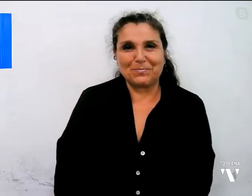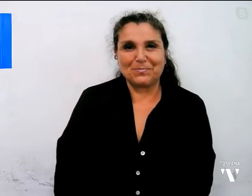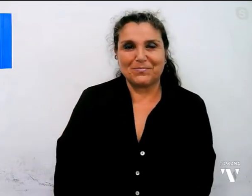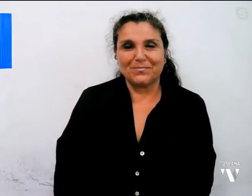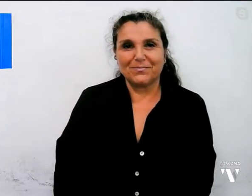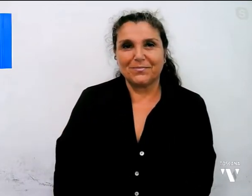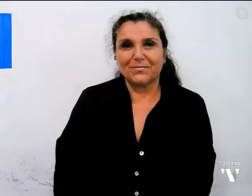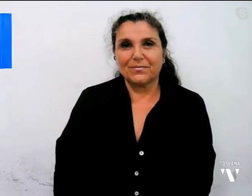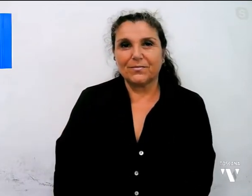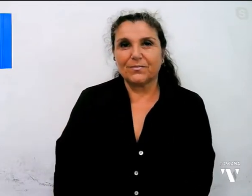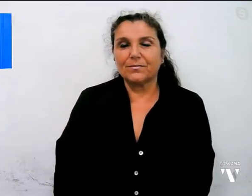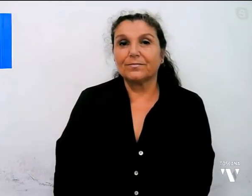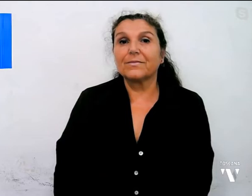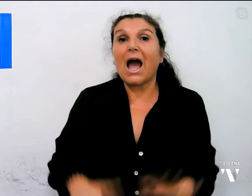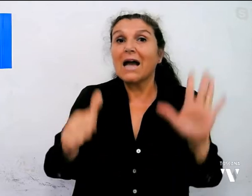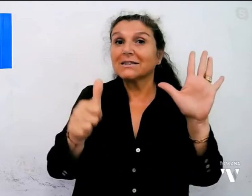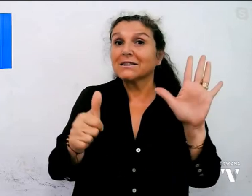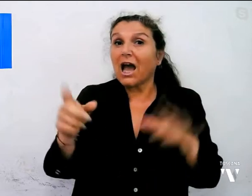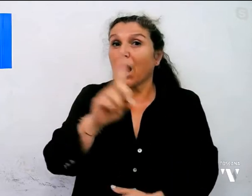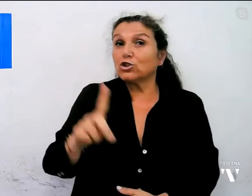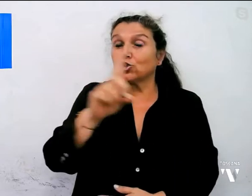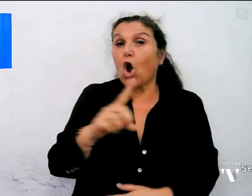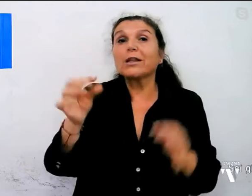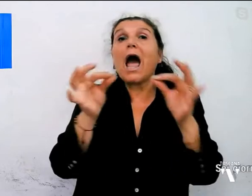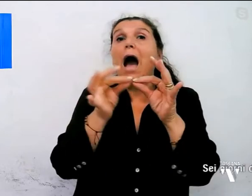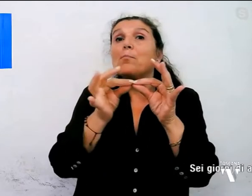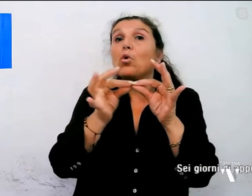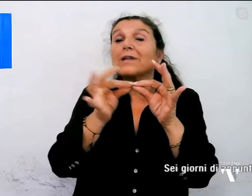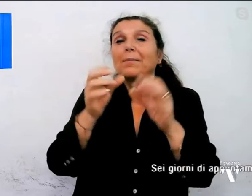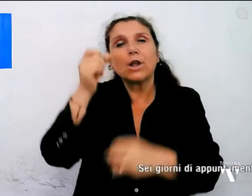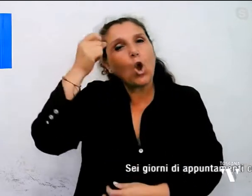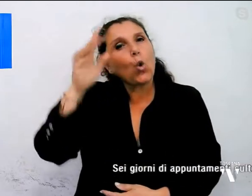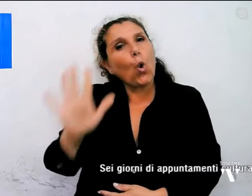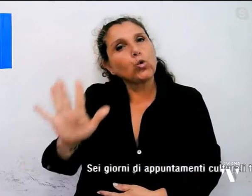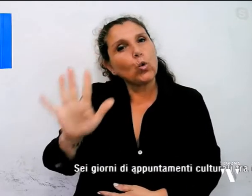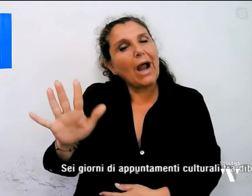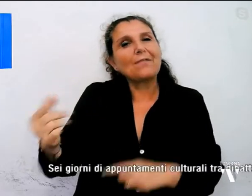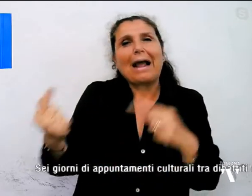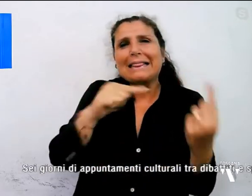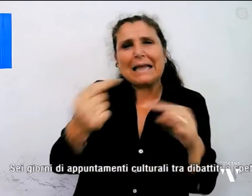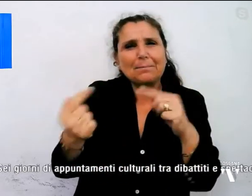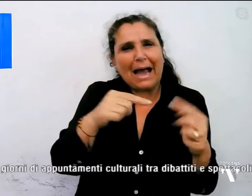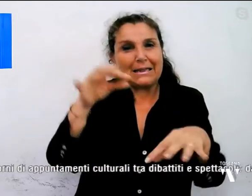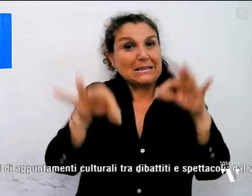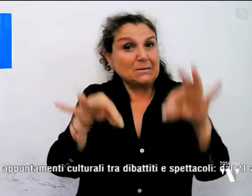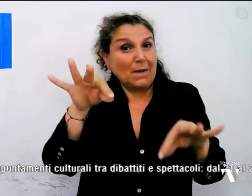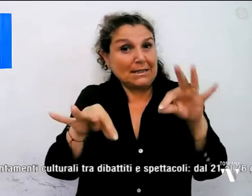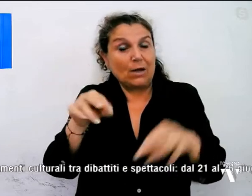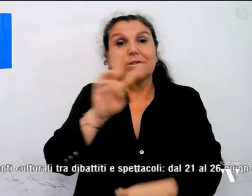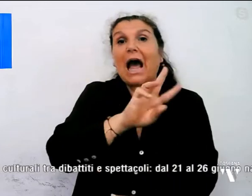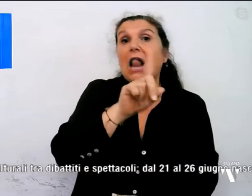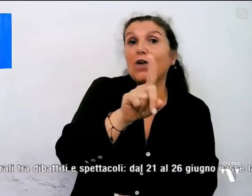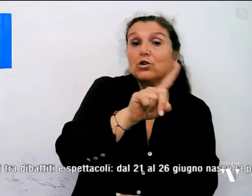6 giorni di appuntamenti culturali tra dibattiti e spettacoli dal 21 al